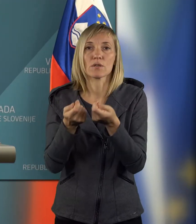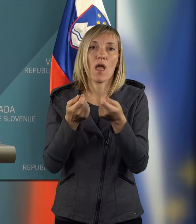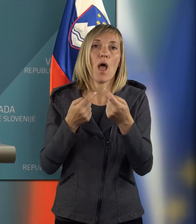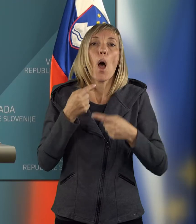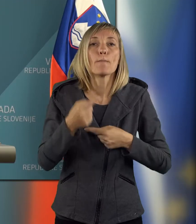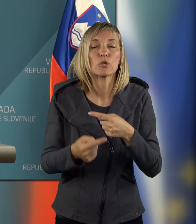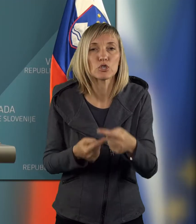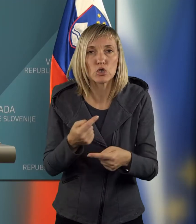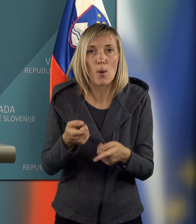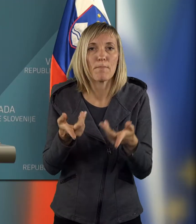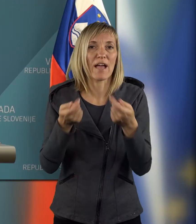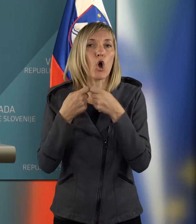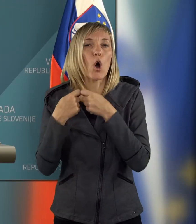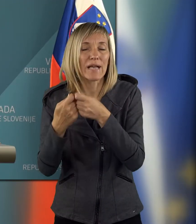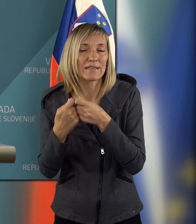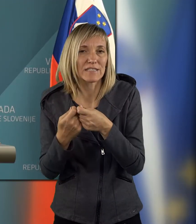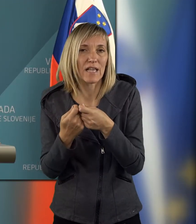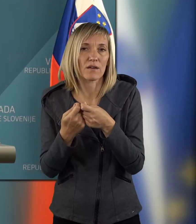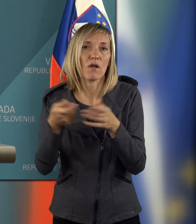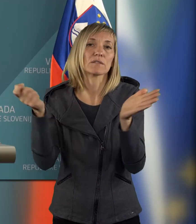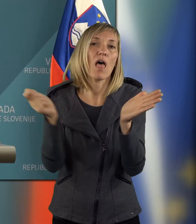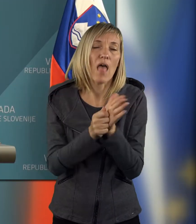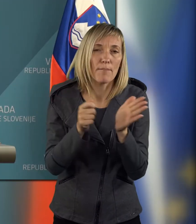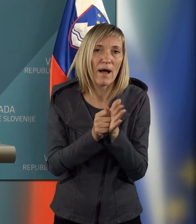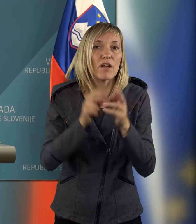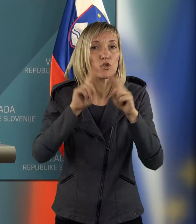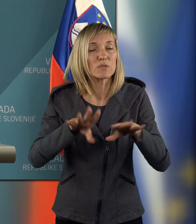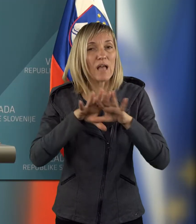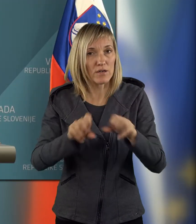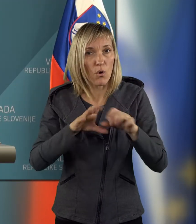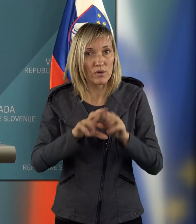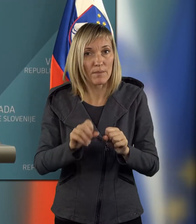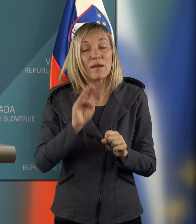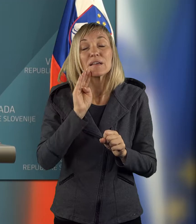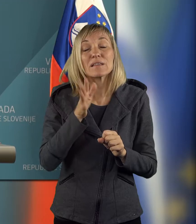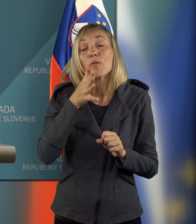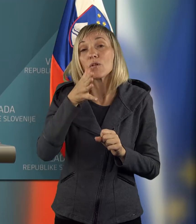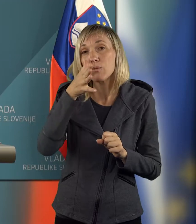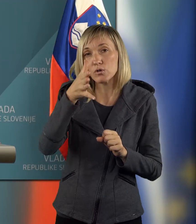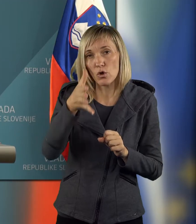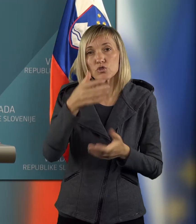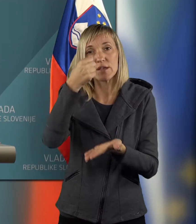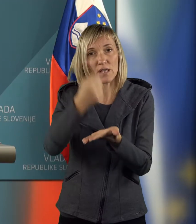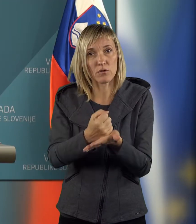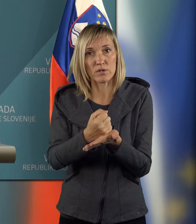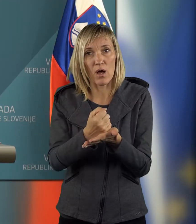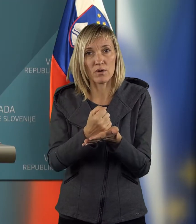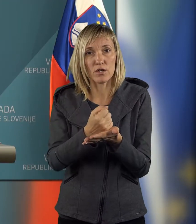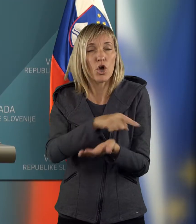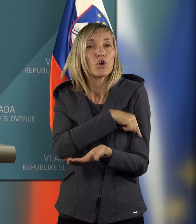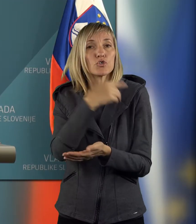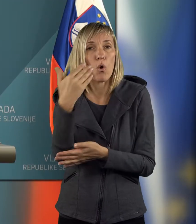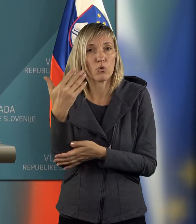procesne, organiziranosti, nabave in drugih ukrepov, da bi v bodoče zagotavljali